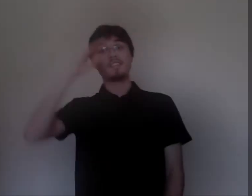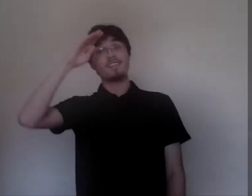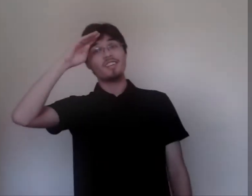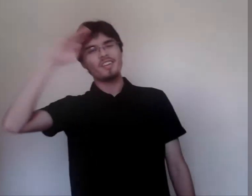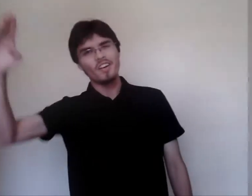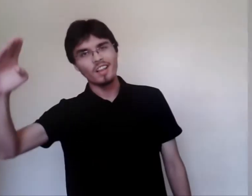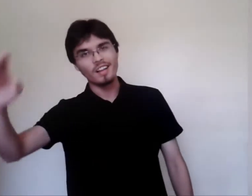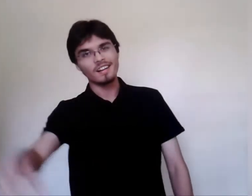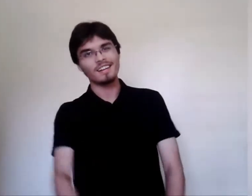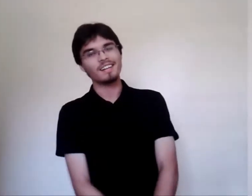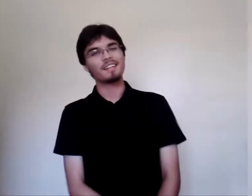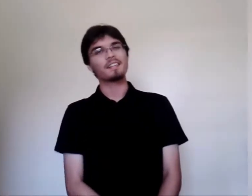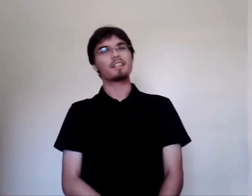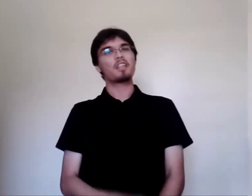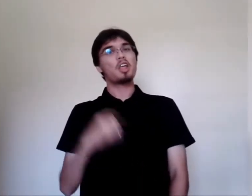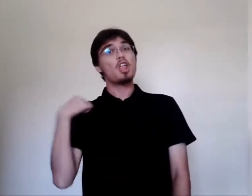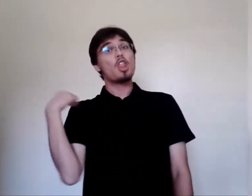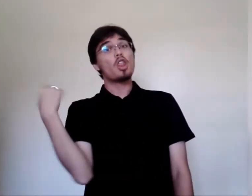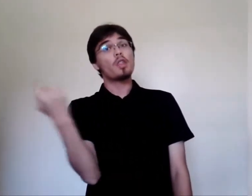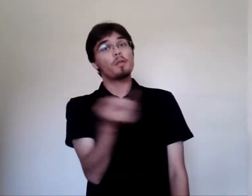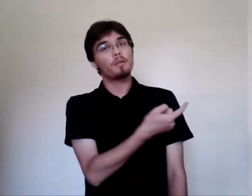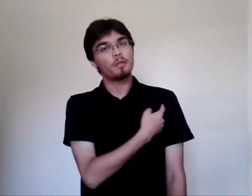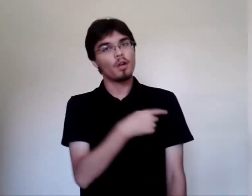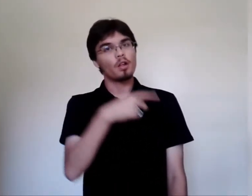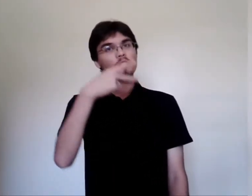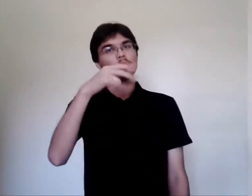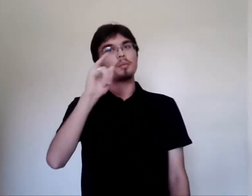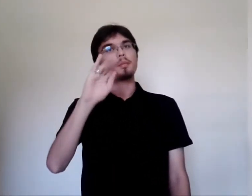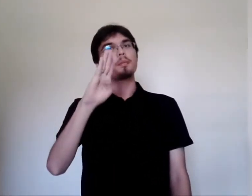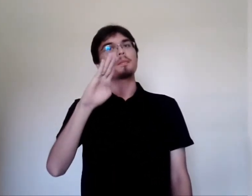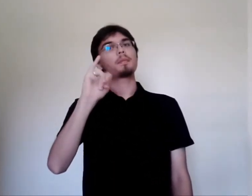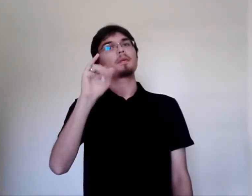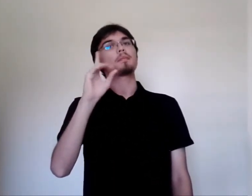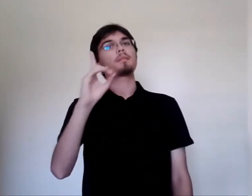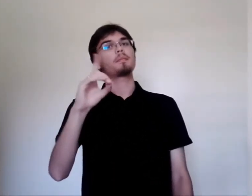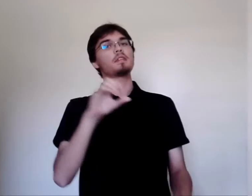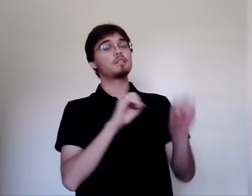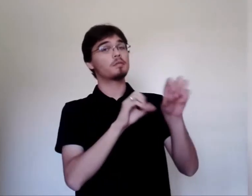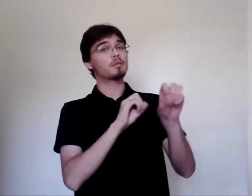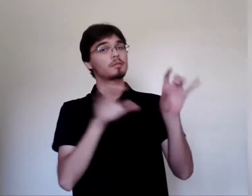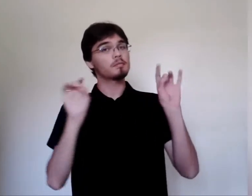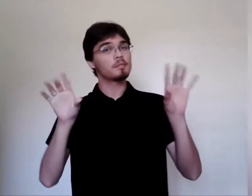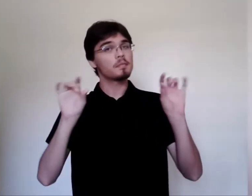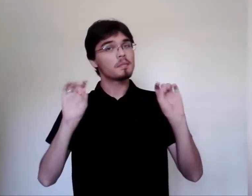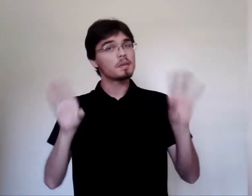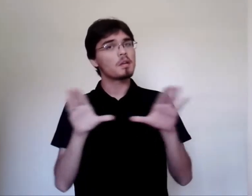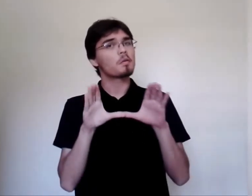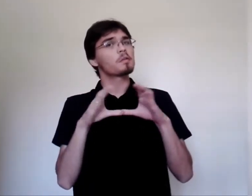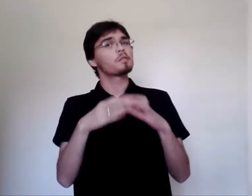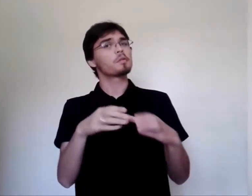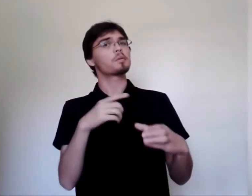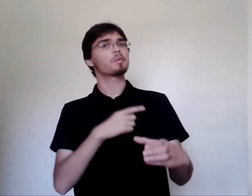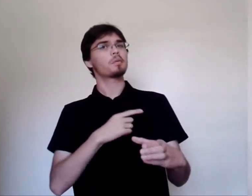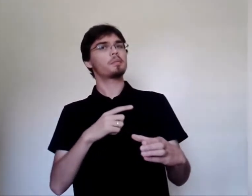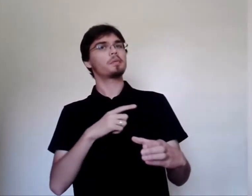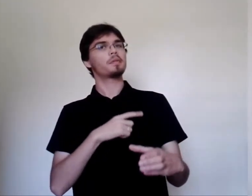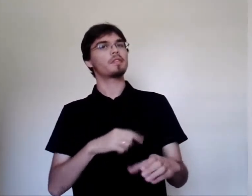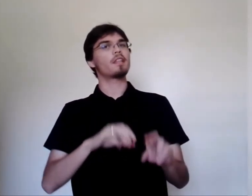Olá pessoal! Nós do PIBID da Educação Especial, formados por uma